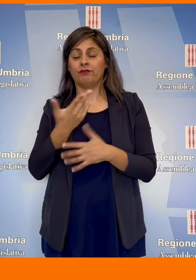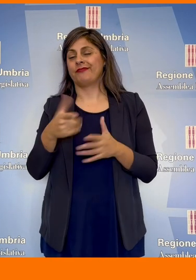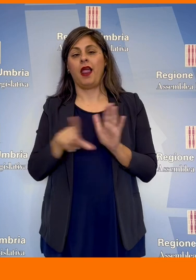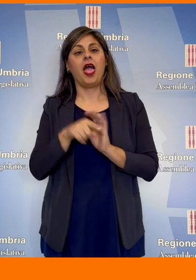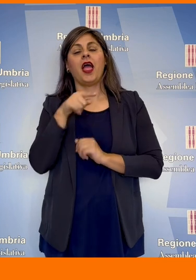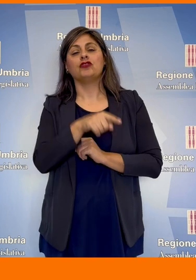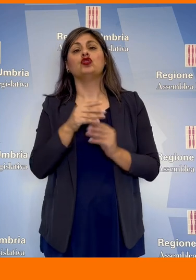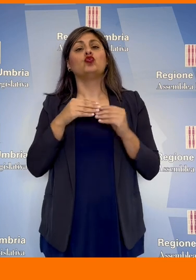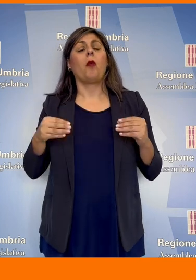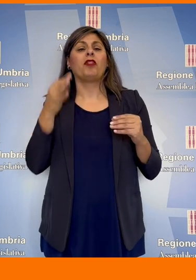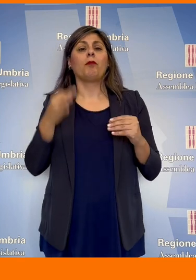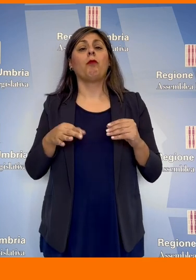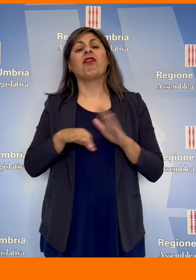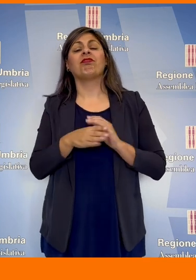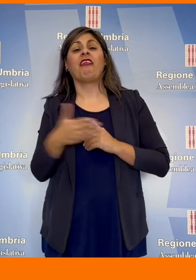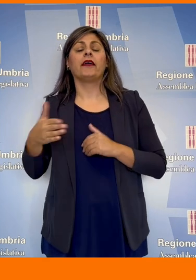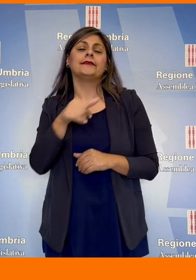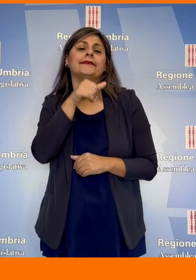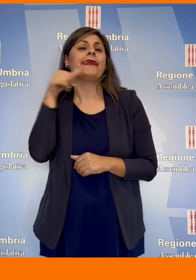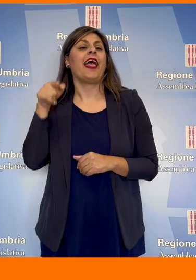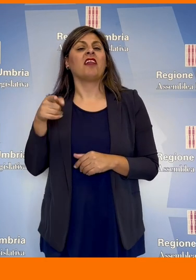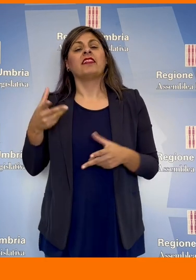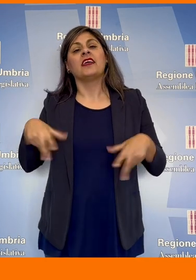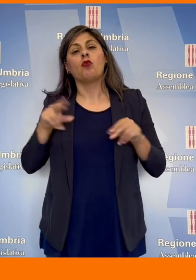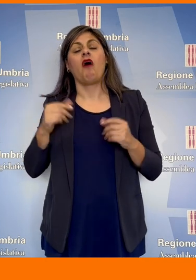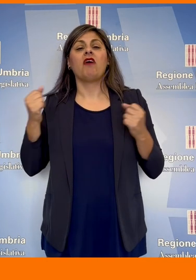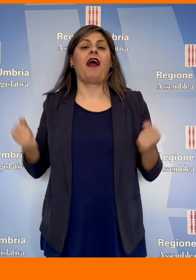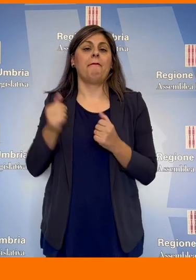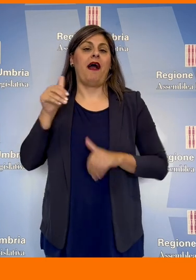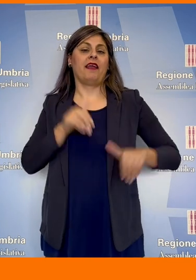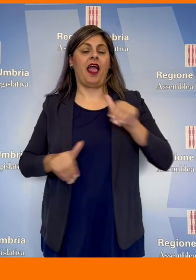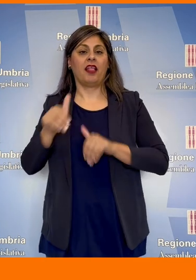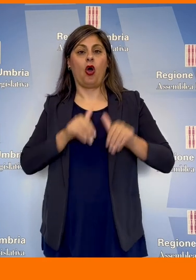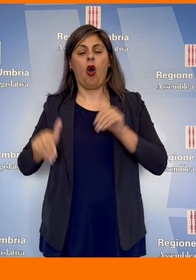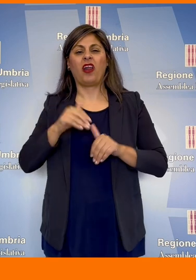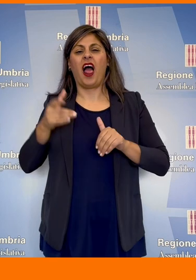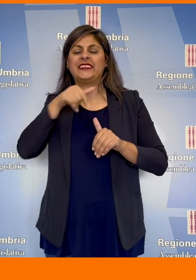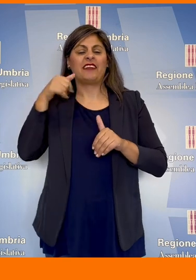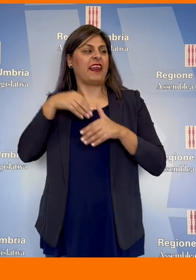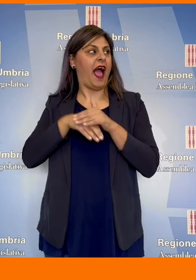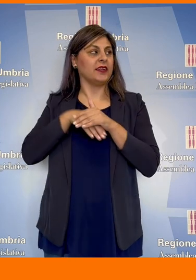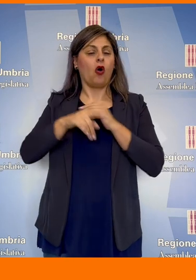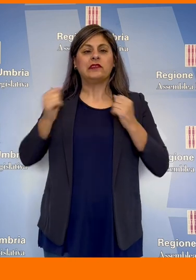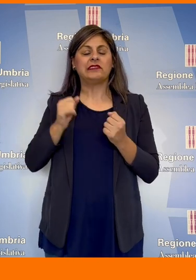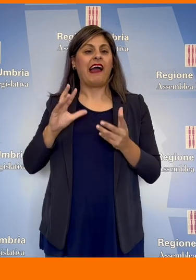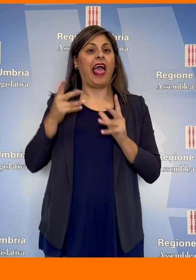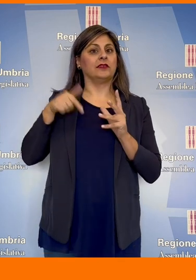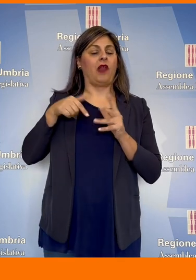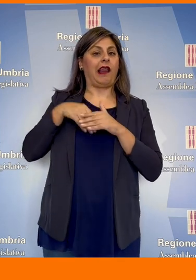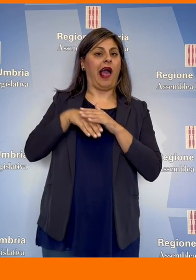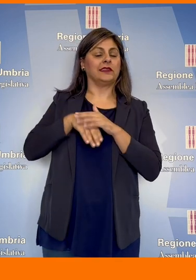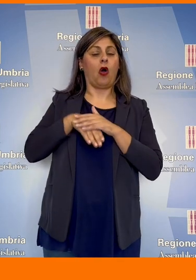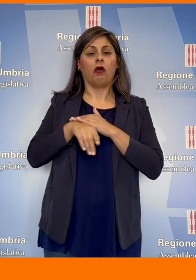legge è uno strumento di cui la destra aveva bisogno per l'ennesima campagna elettorale reazionaria oscurantista. Esso ha al suo